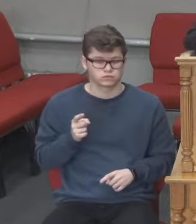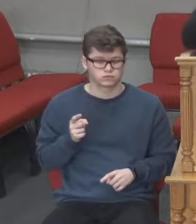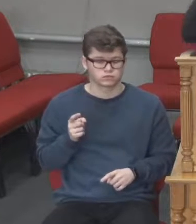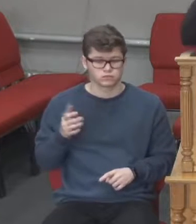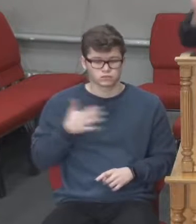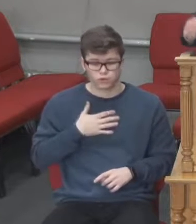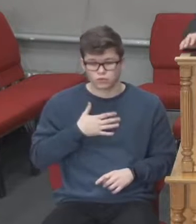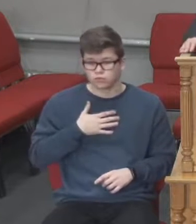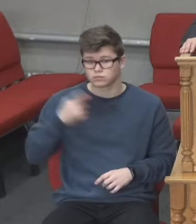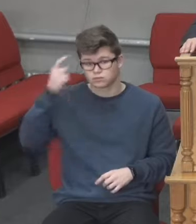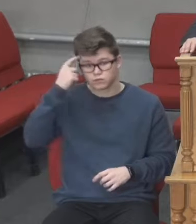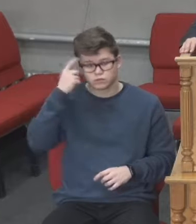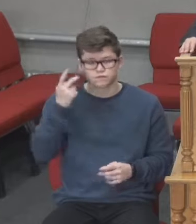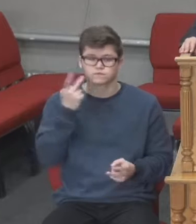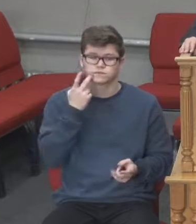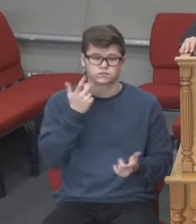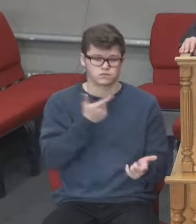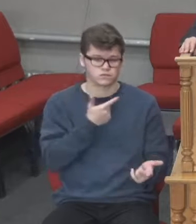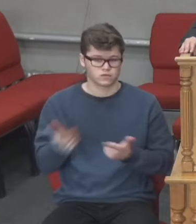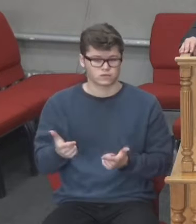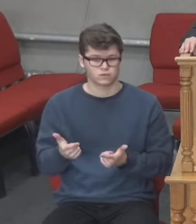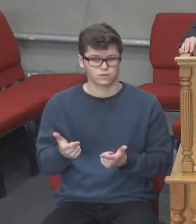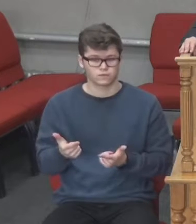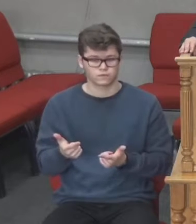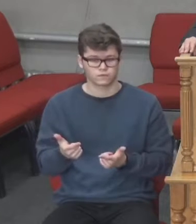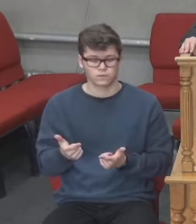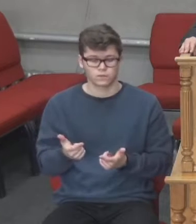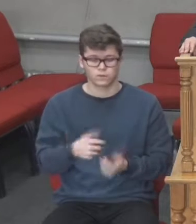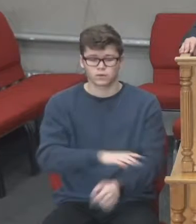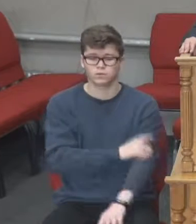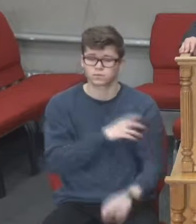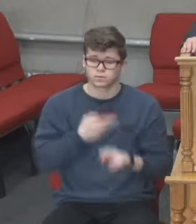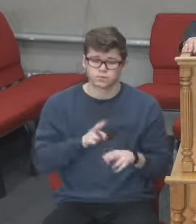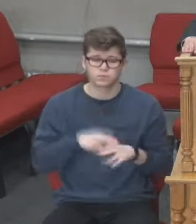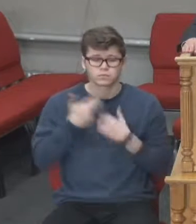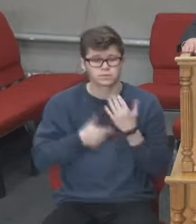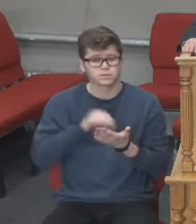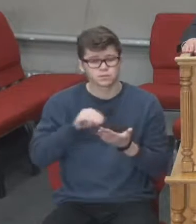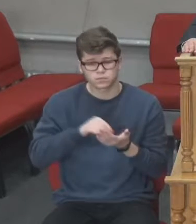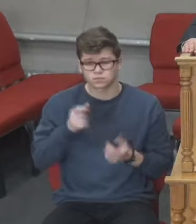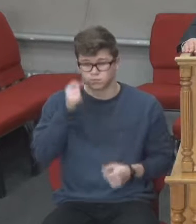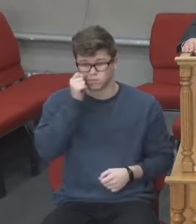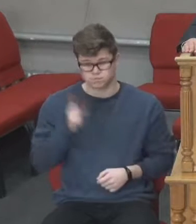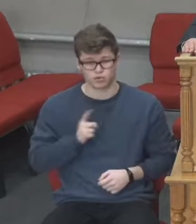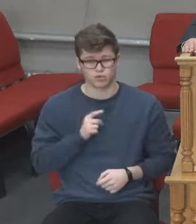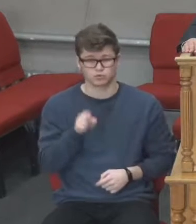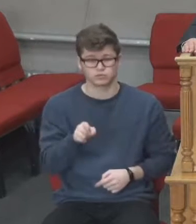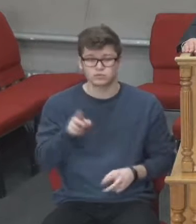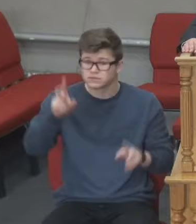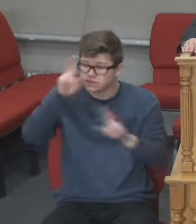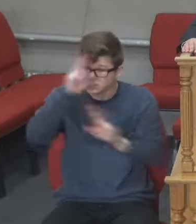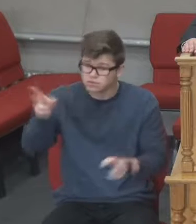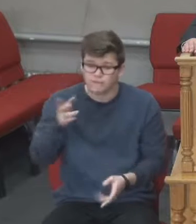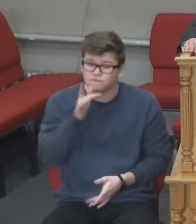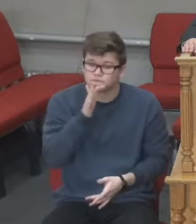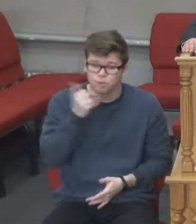Наш розум, він є підперезаний. Тому, Слово Боже так каже, тож пильнуйте, бо не знаєте,